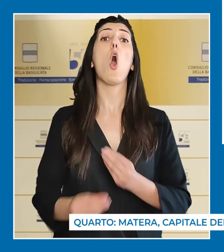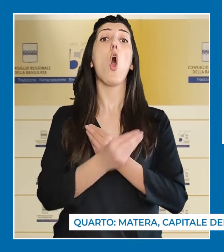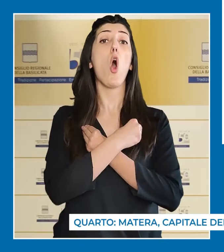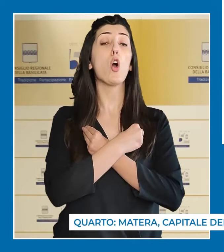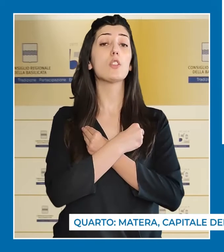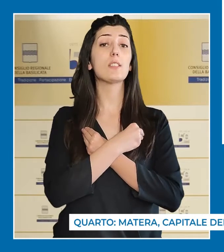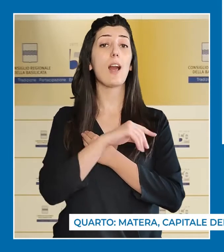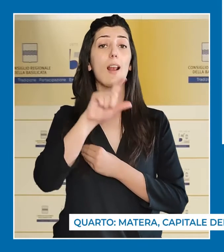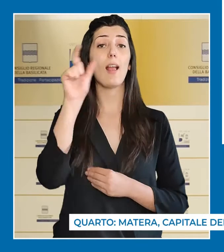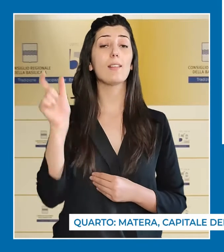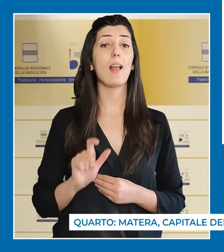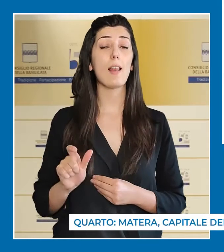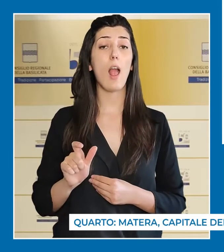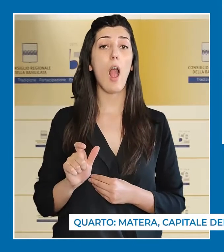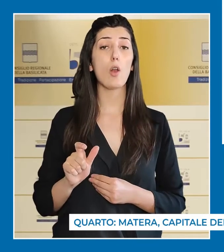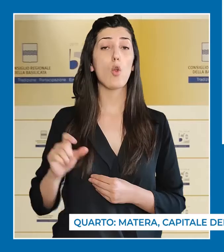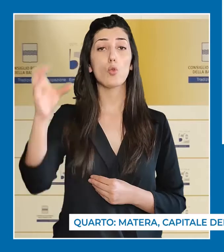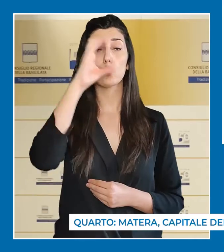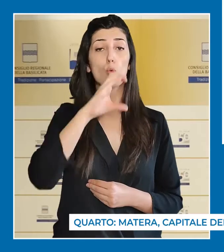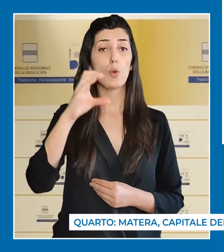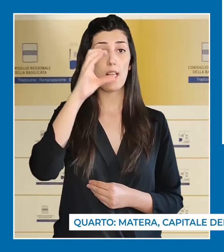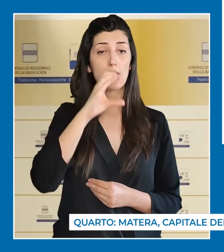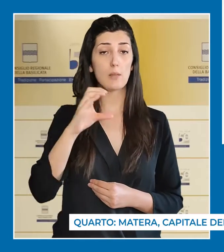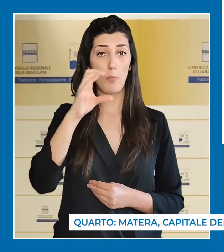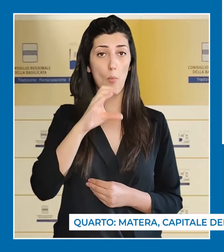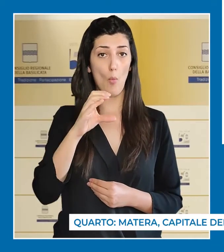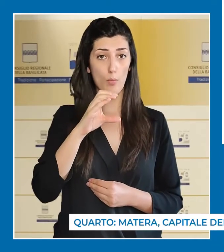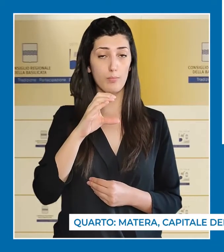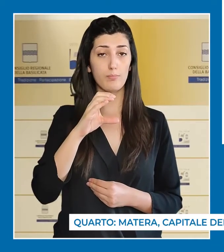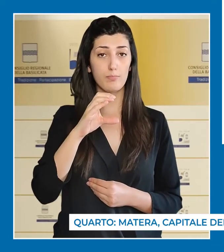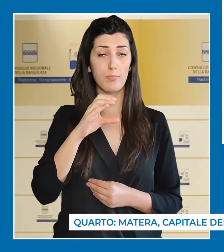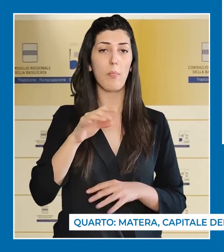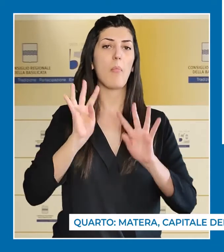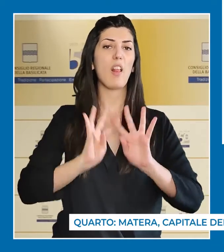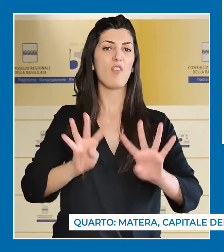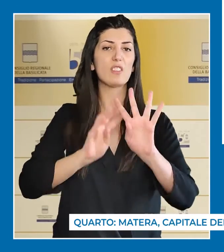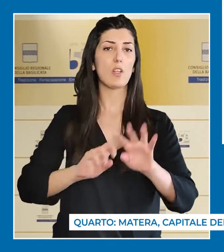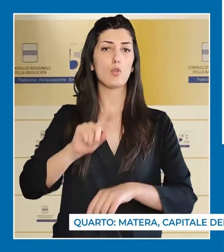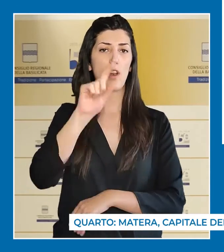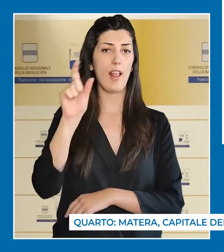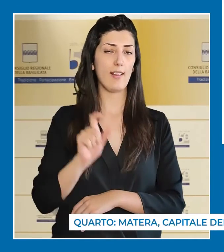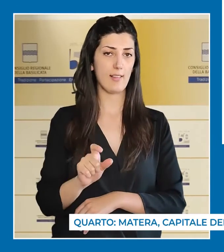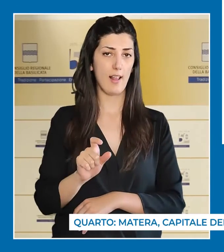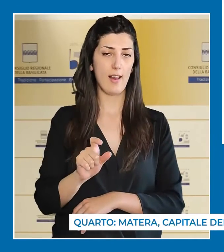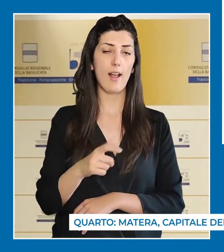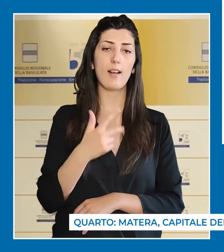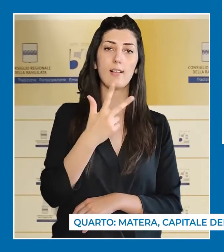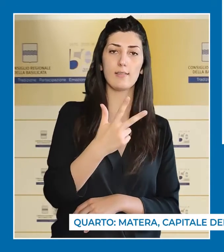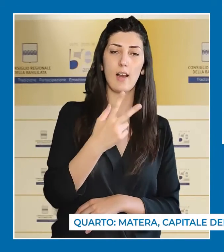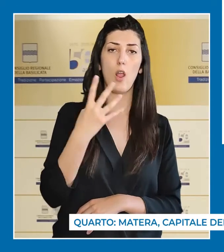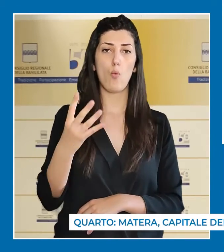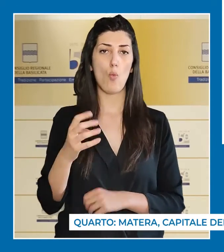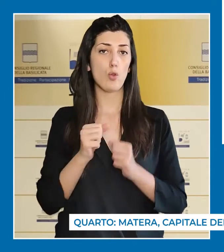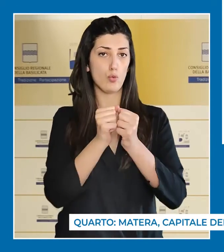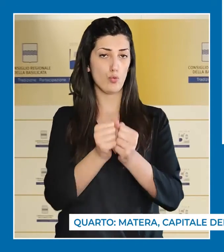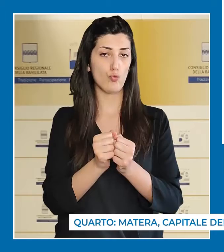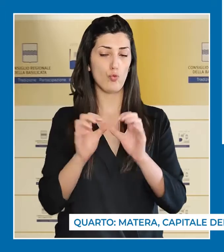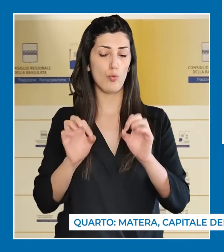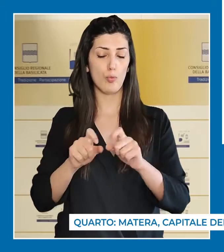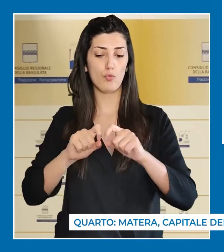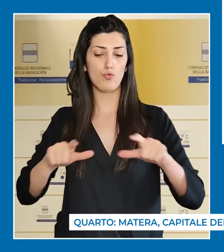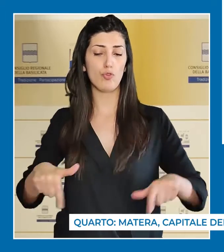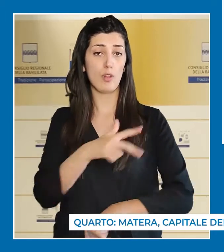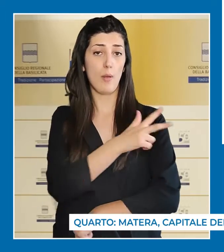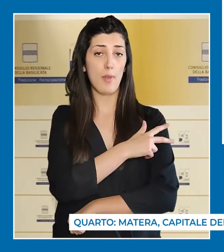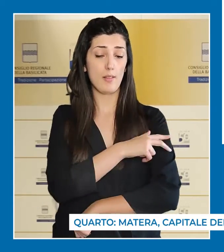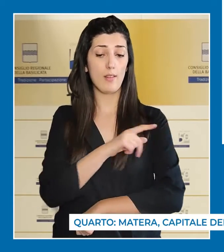La manifestazione Oscar Italiano del ciclo turismo, svoltasi il 3 e il